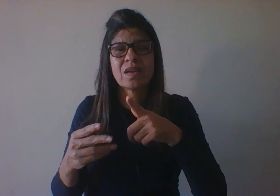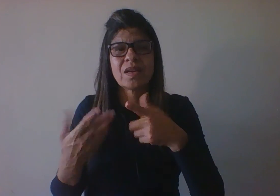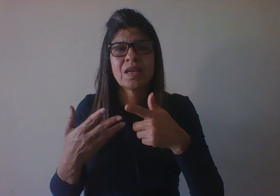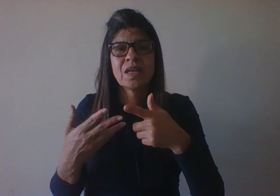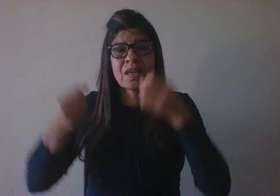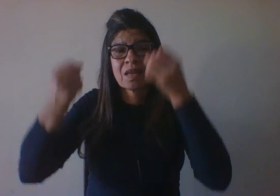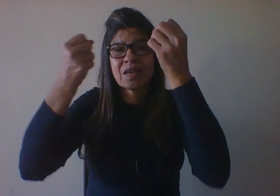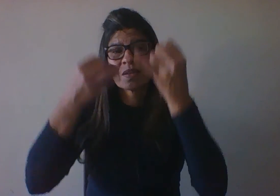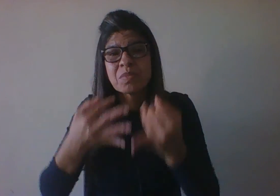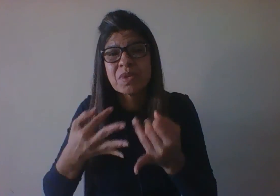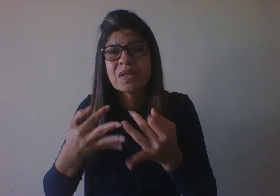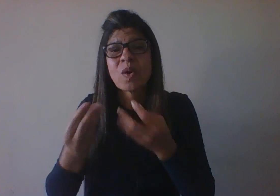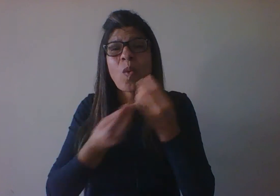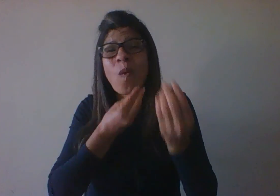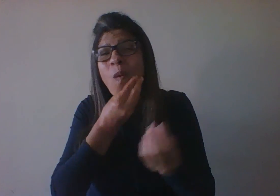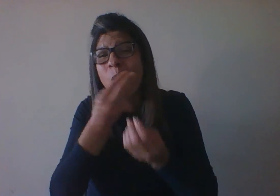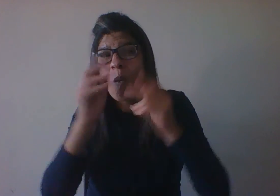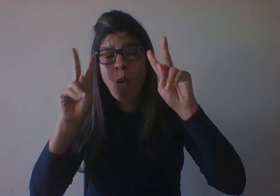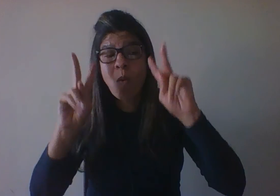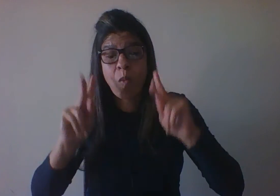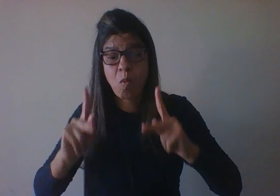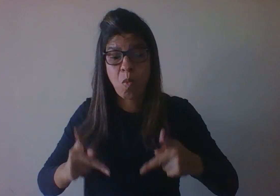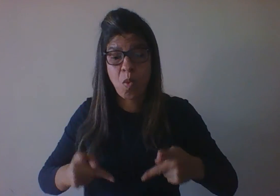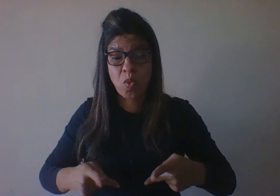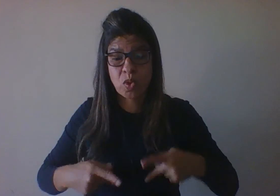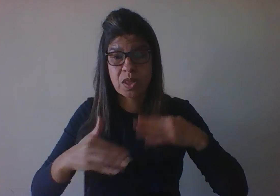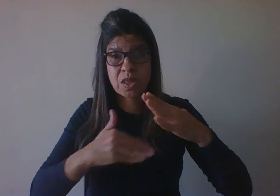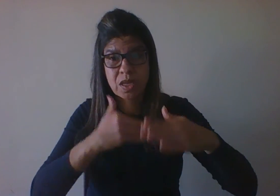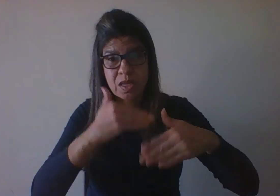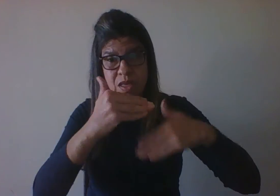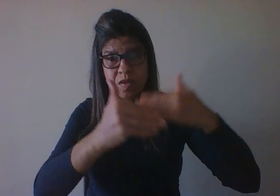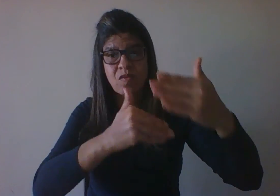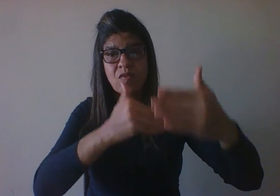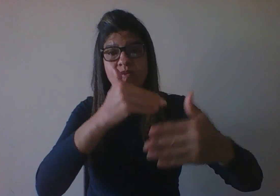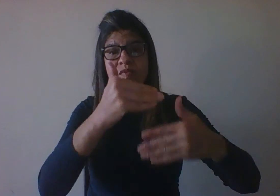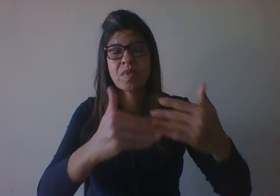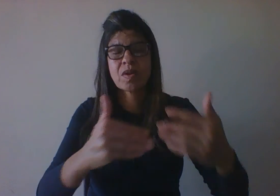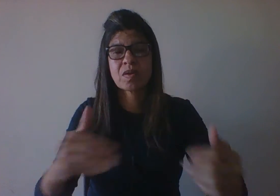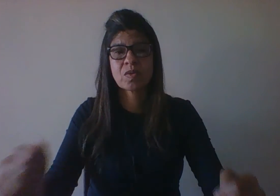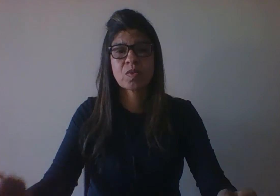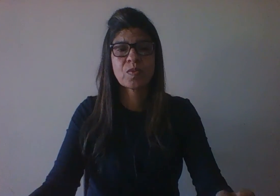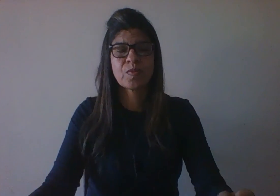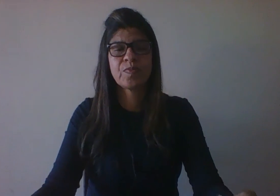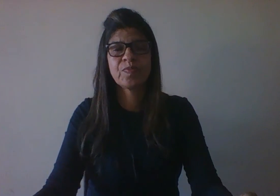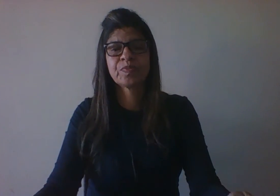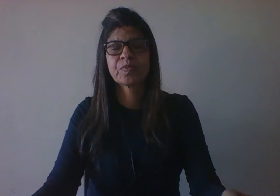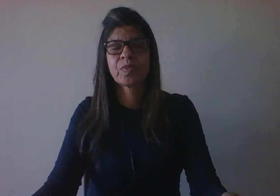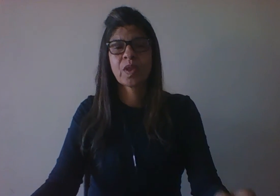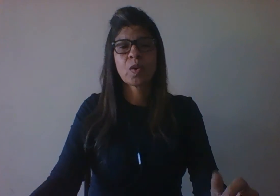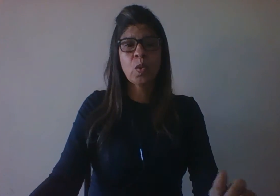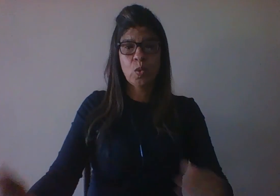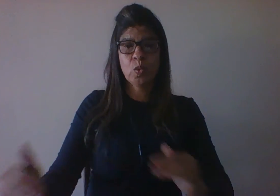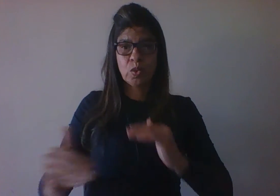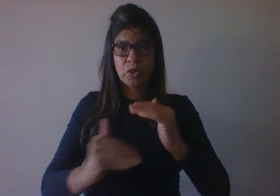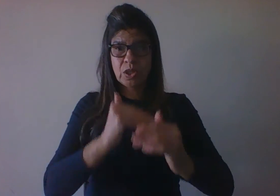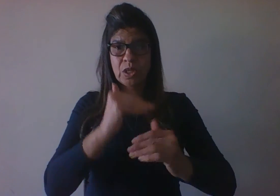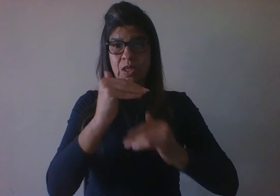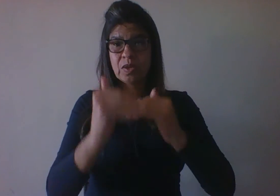humano. Então, por exemplo, para ilustrar com alguns, o desenvolvimento da escola behaviorista